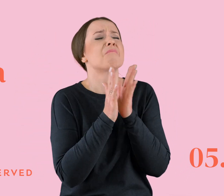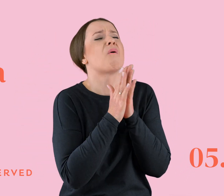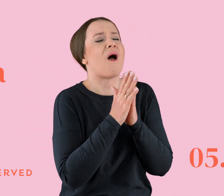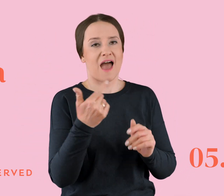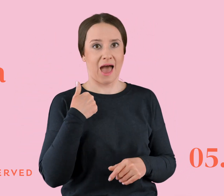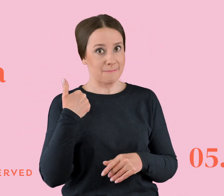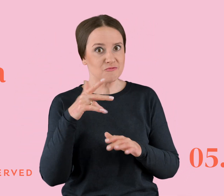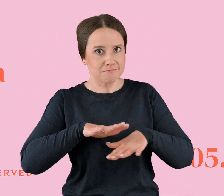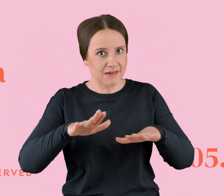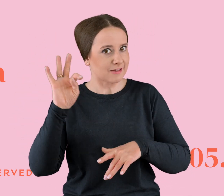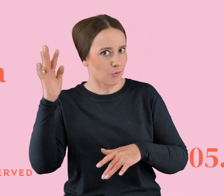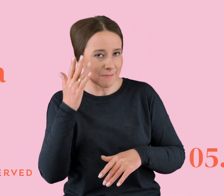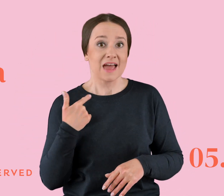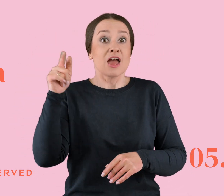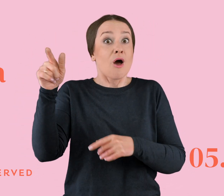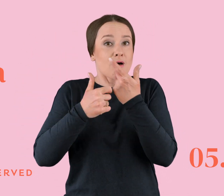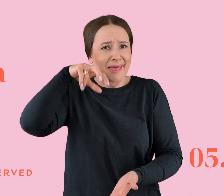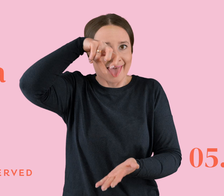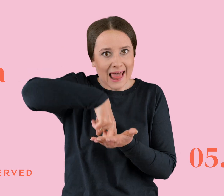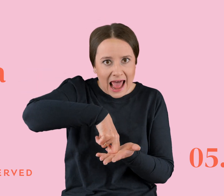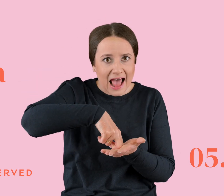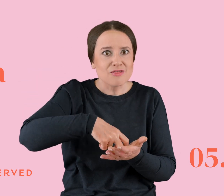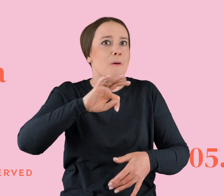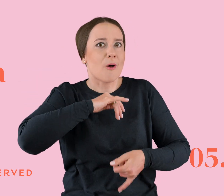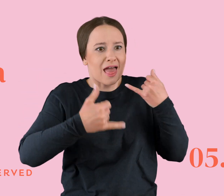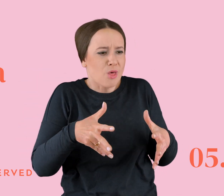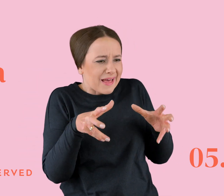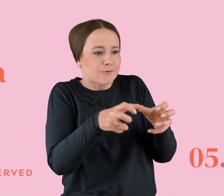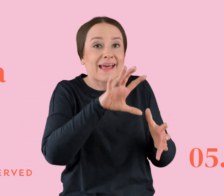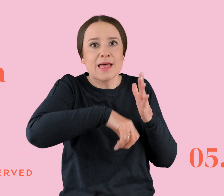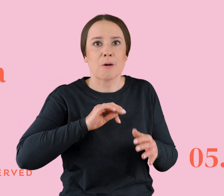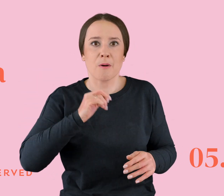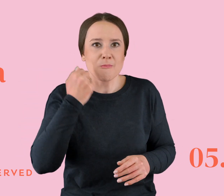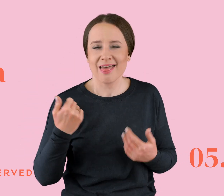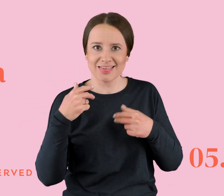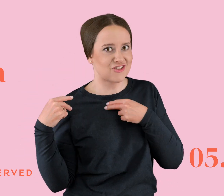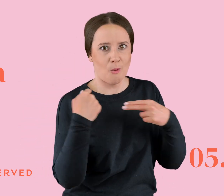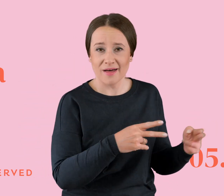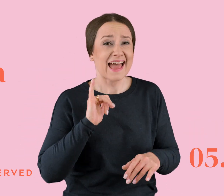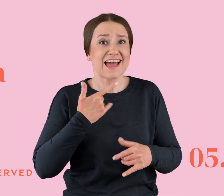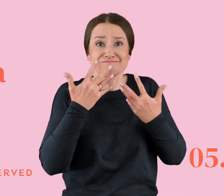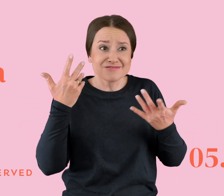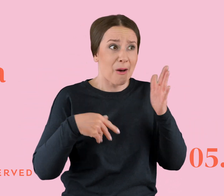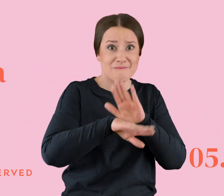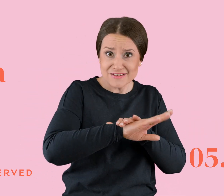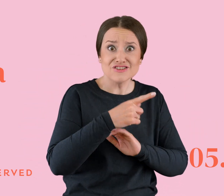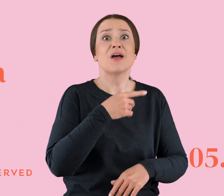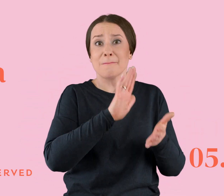mieszkaniu. I uklęknął przede mną, złapał mnie za nogi i zabrał mi buty. Nie chciał mi ich oddać, a jak chciałam wyjść z domu bez nich, to zaczął mnie gonić po